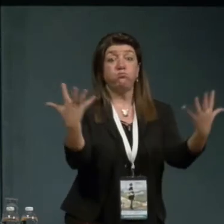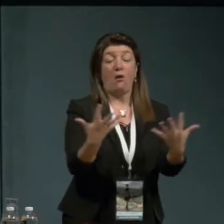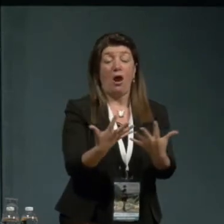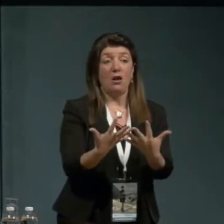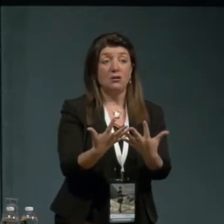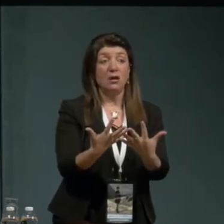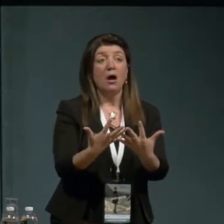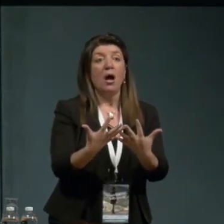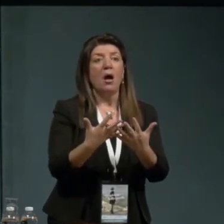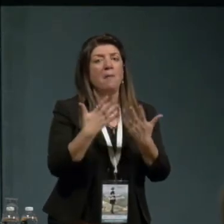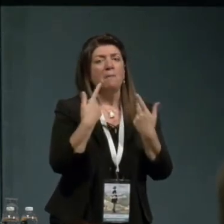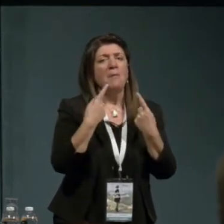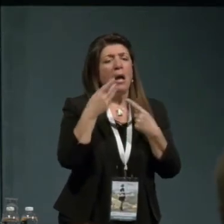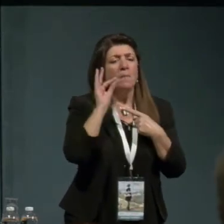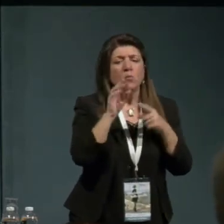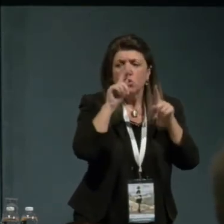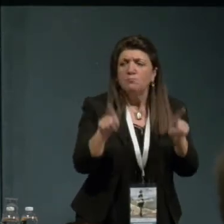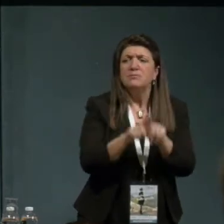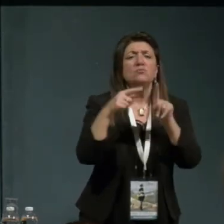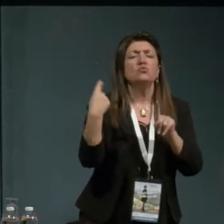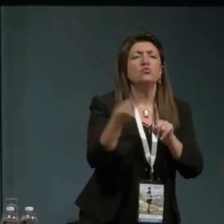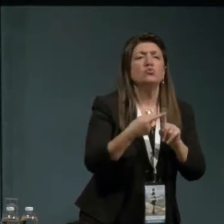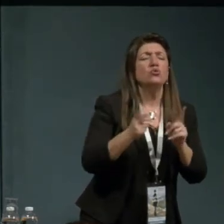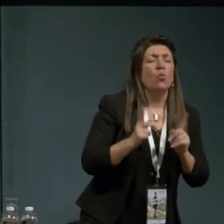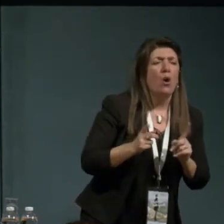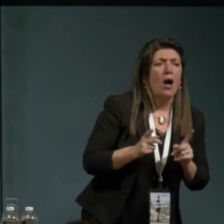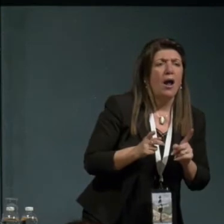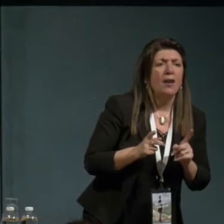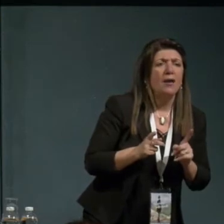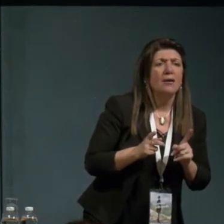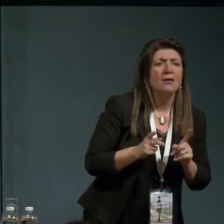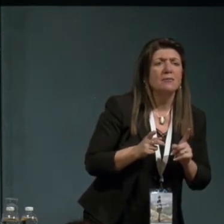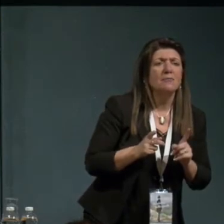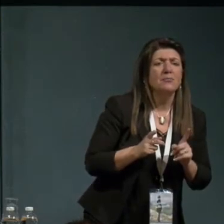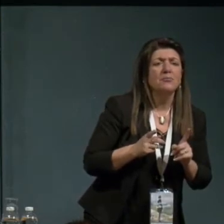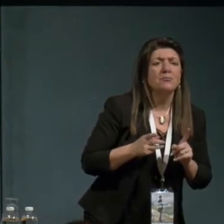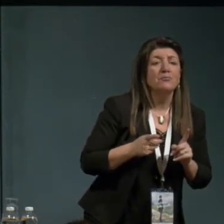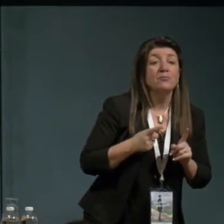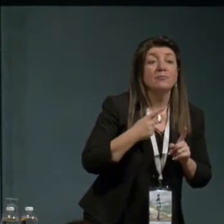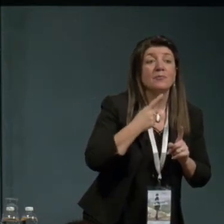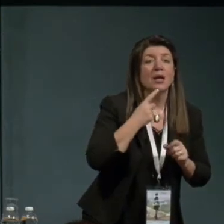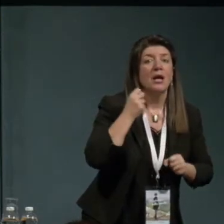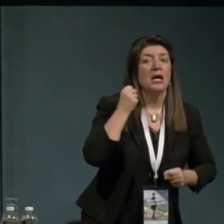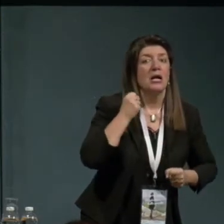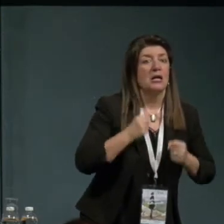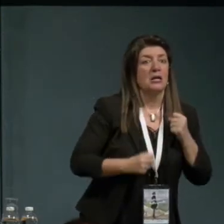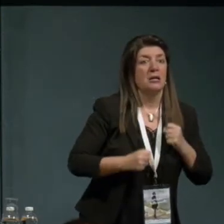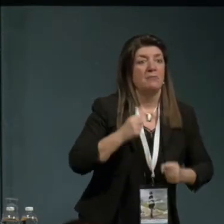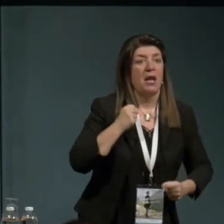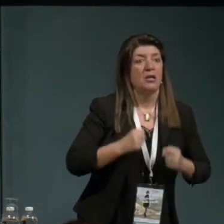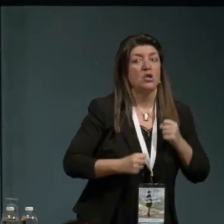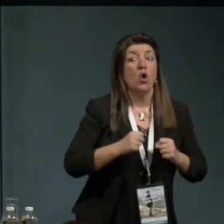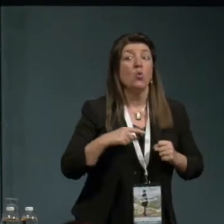cosa comune a tutte queste cose estudiantine era la ribellione contro l'autorità